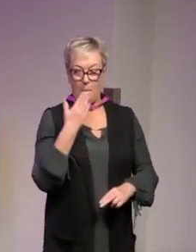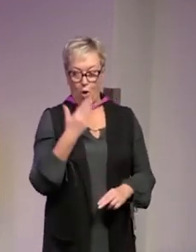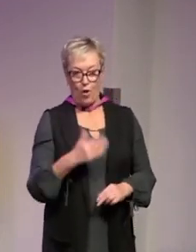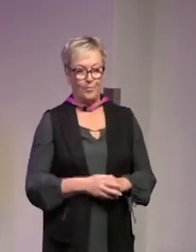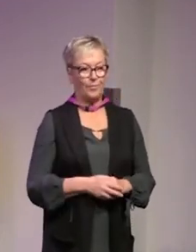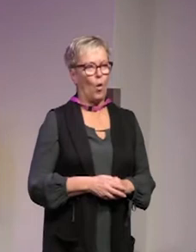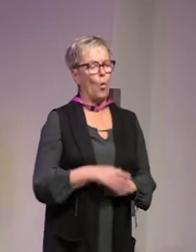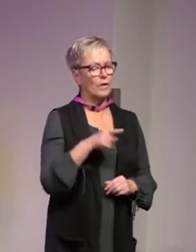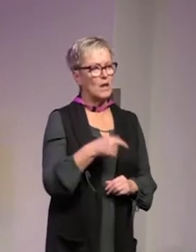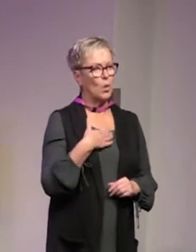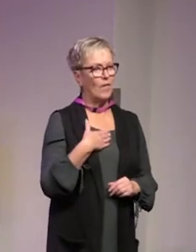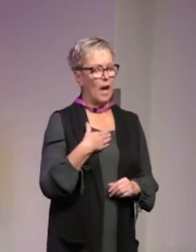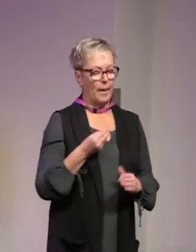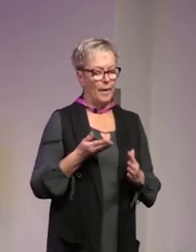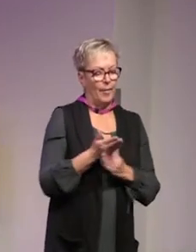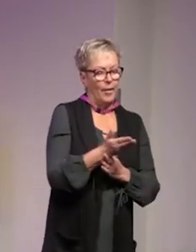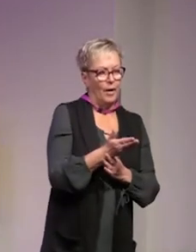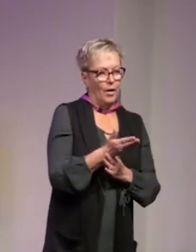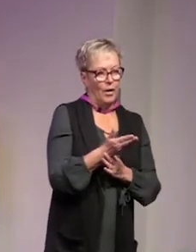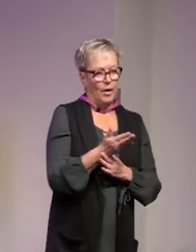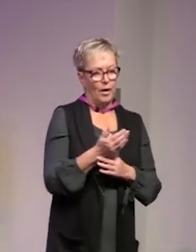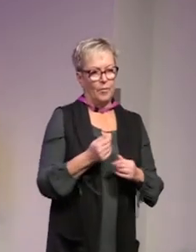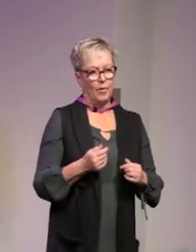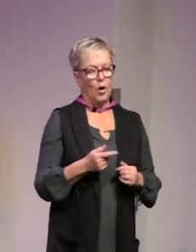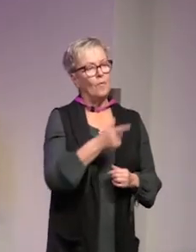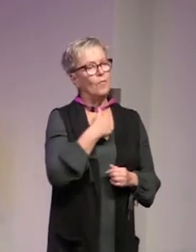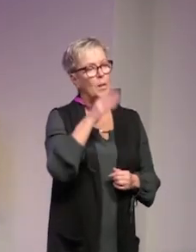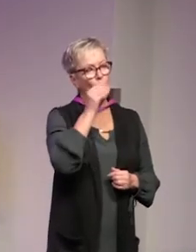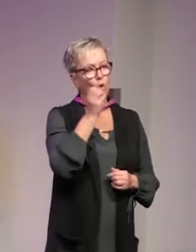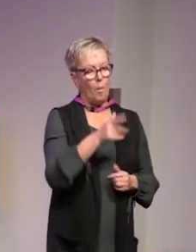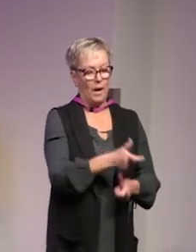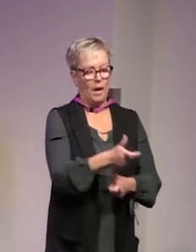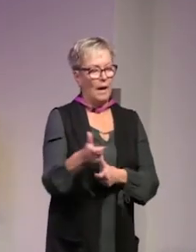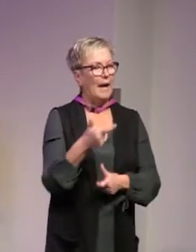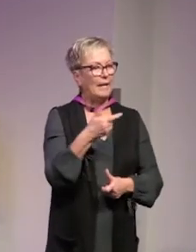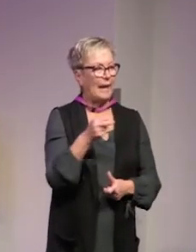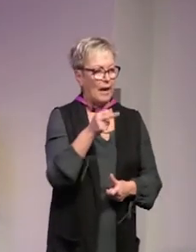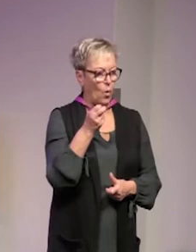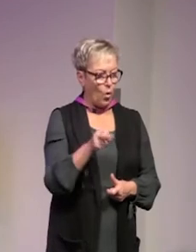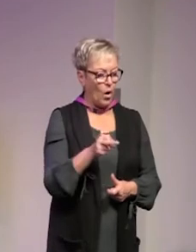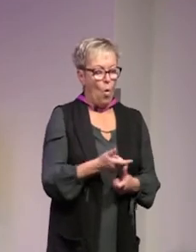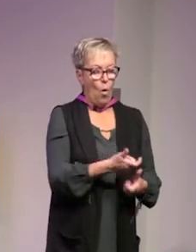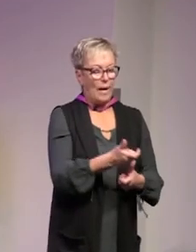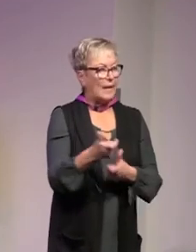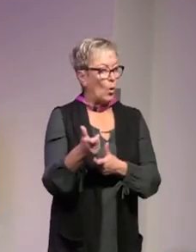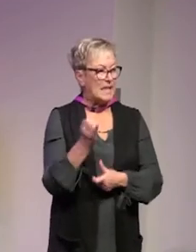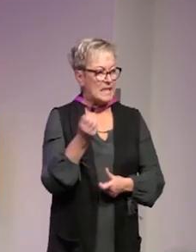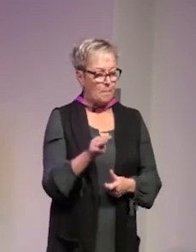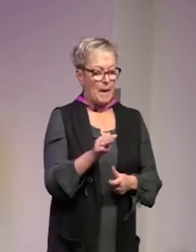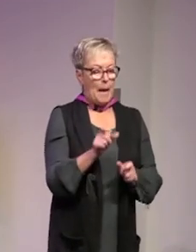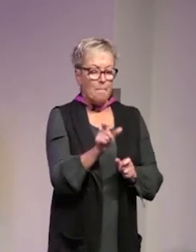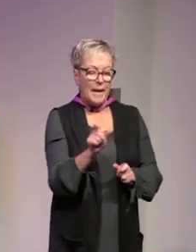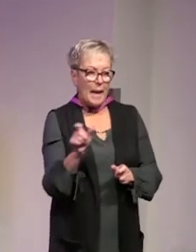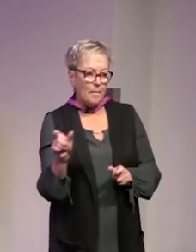extremt bra och där ska jag bara skjuta in apropå det vi pratar om terror och terrorism